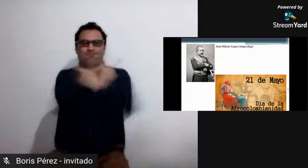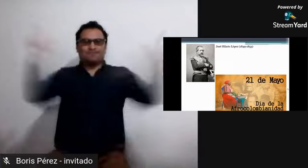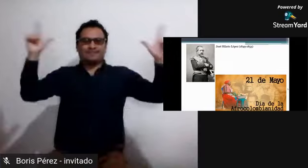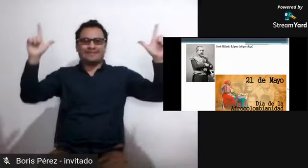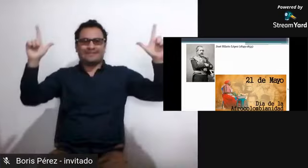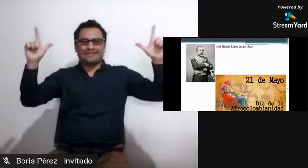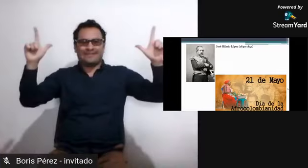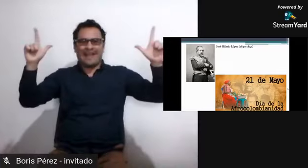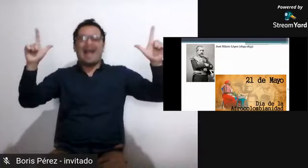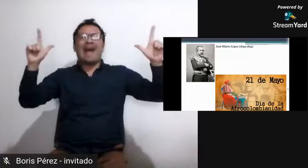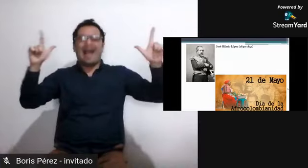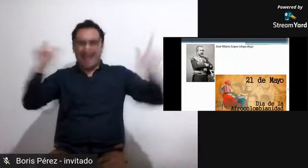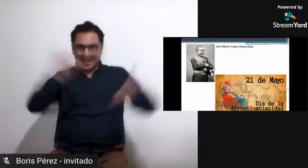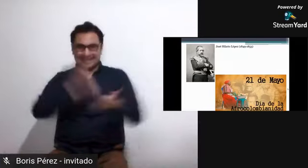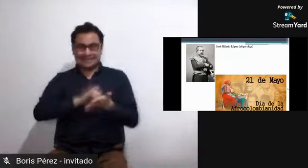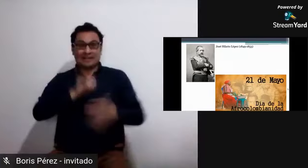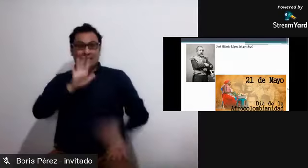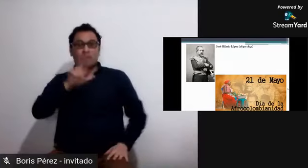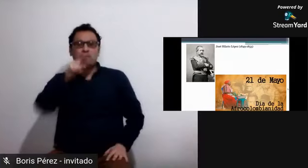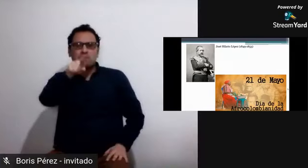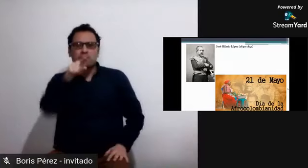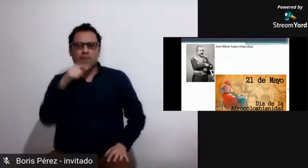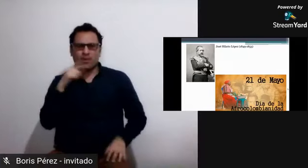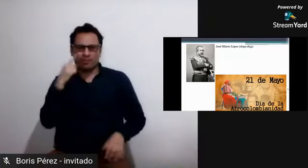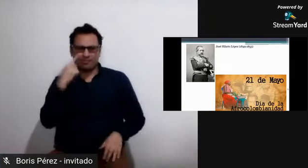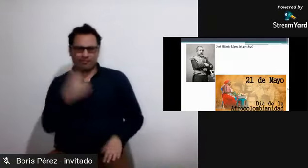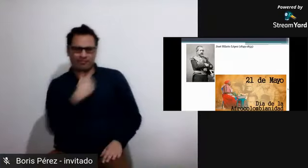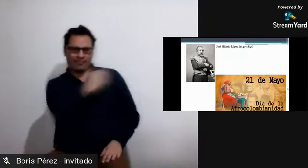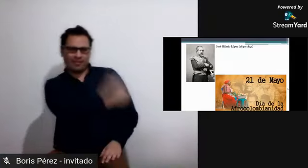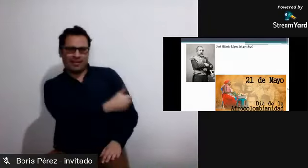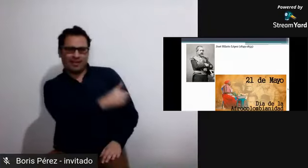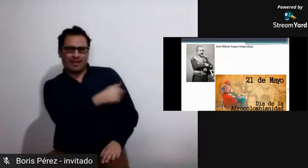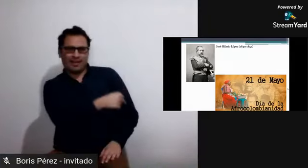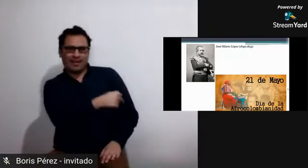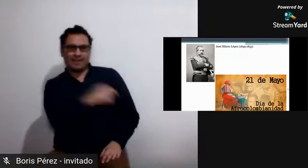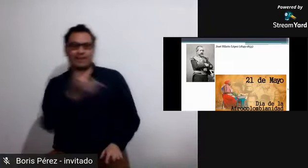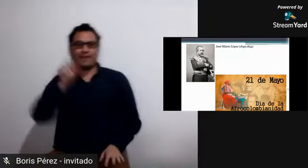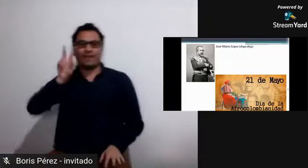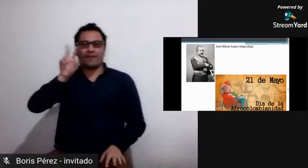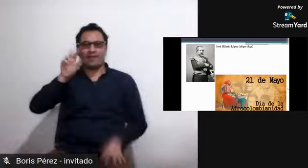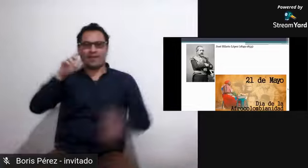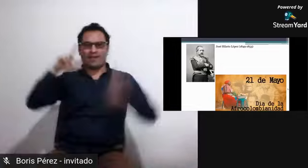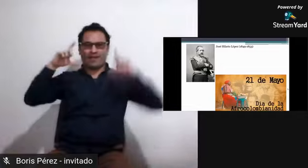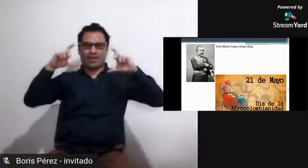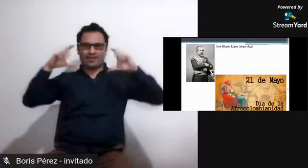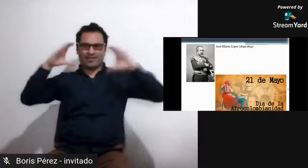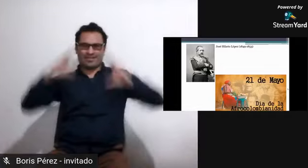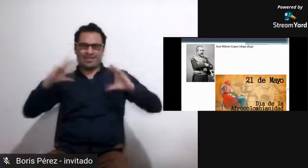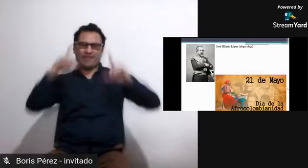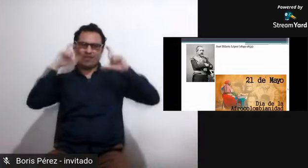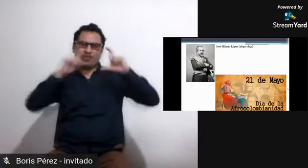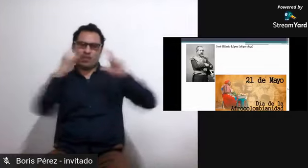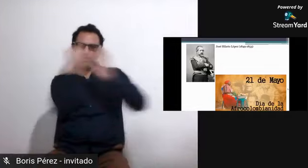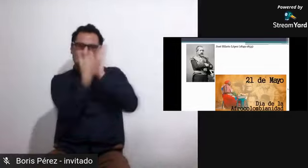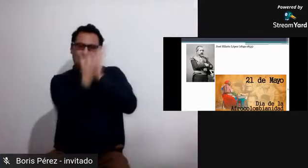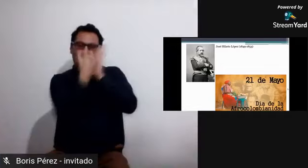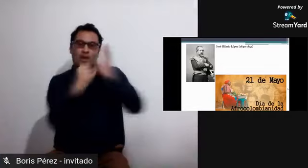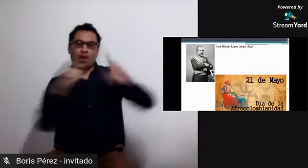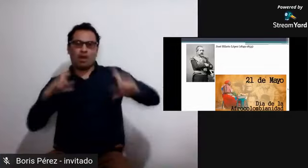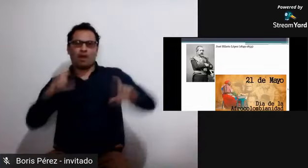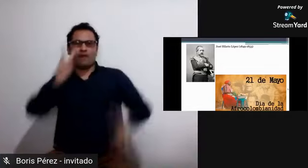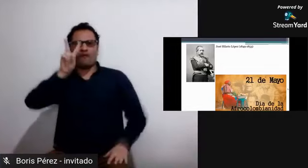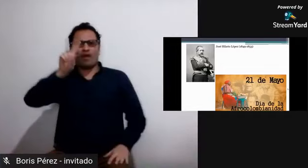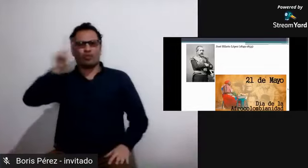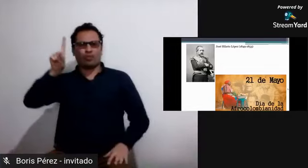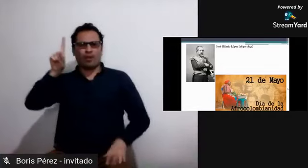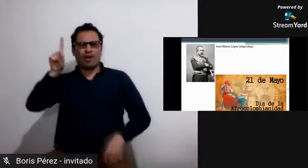mayo de 1852, que es donde todas las esclavos consiguen la libertad por orden suprema del